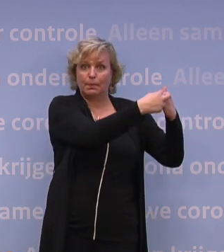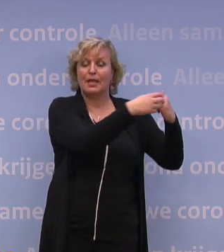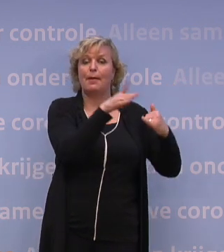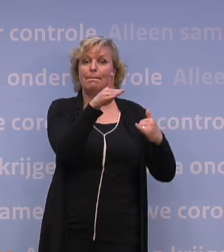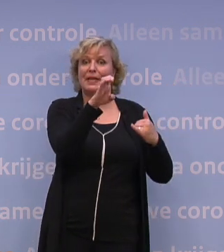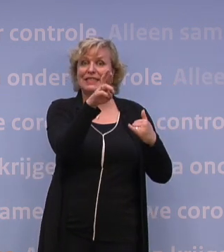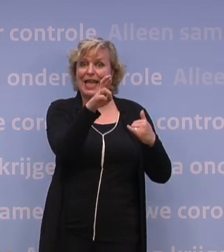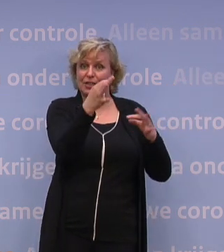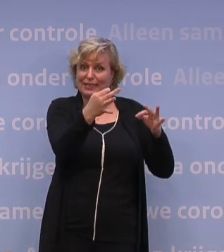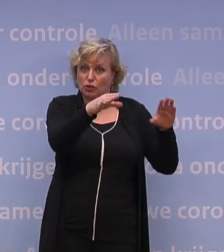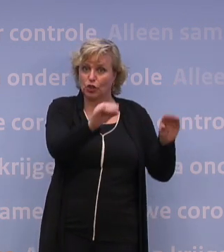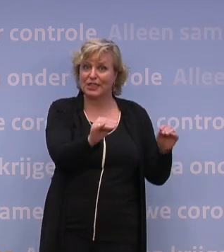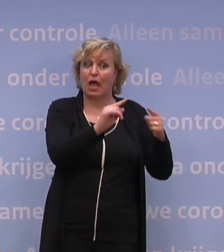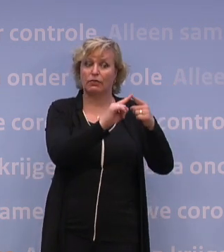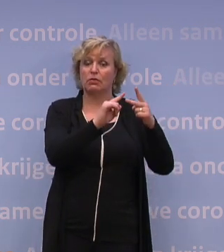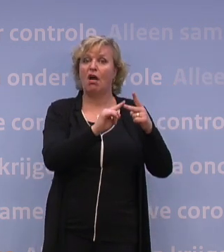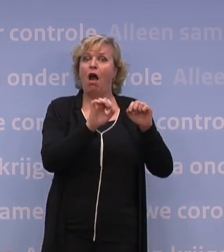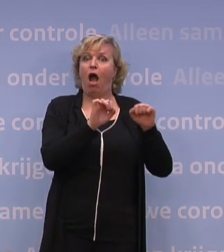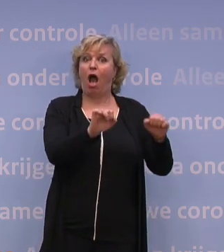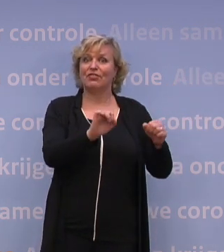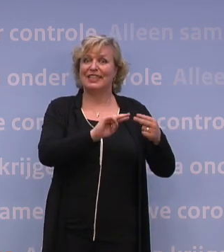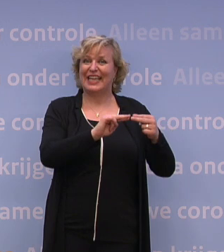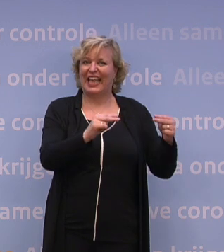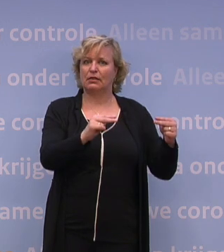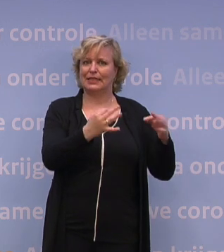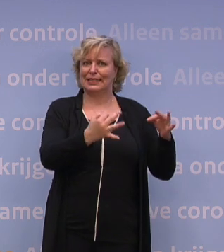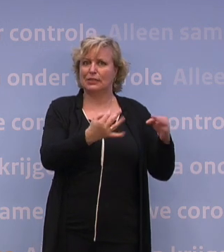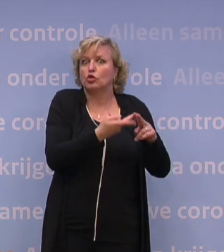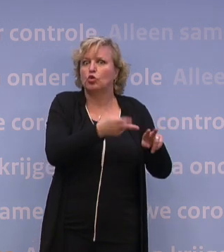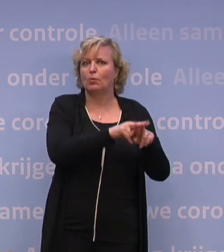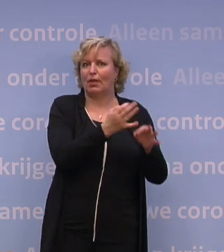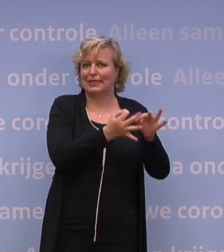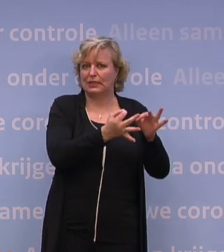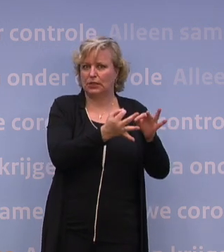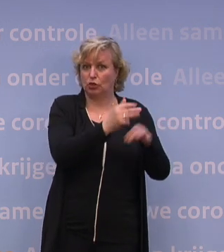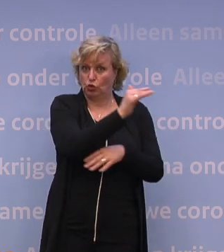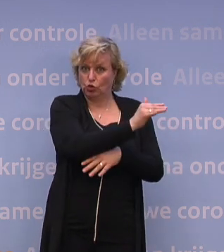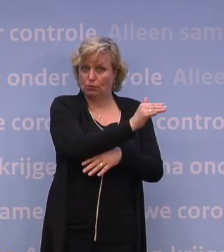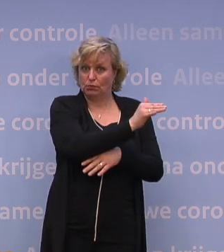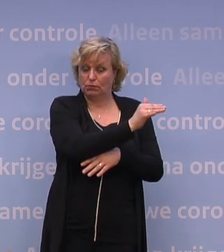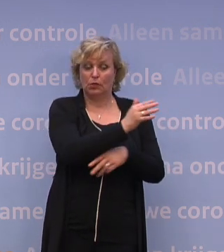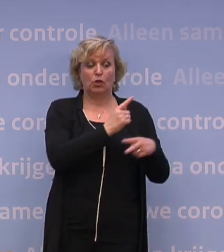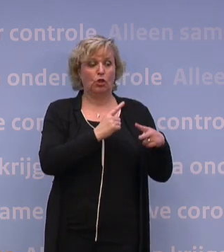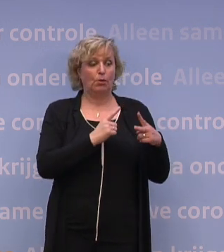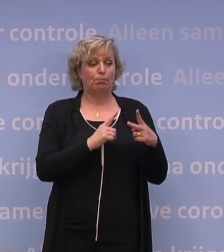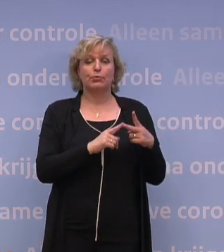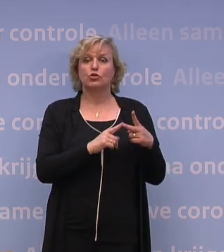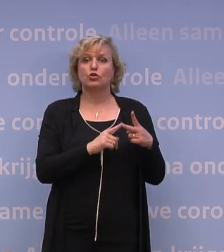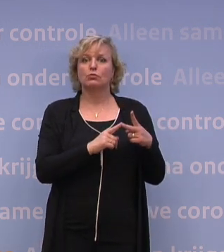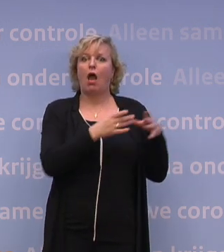-test hebt gedaan, of je vervolgens je antigentest hebt gedaan vlak voor Boorden, dus dubbele test. En er wordt gekeken of jij je